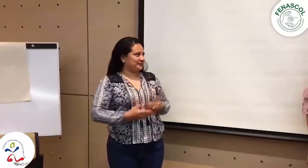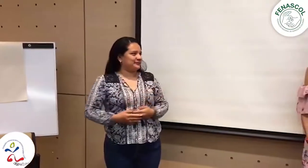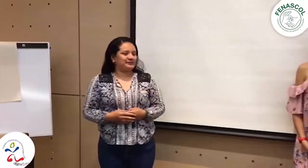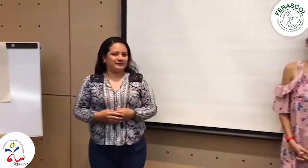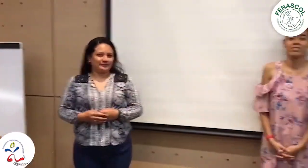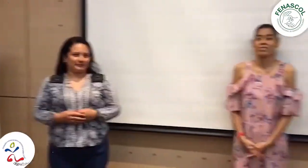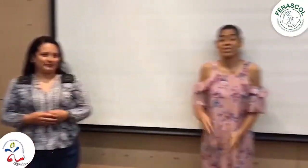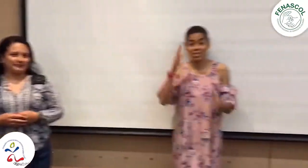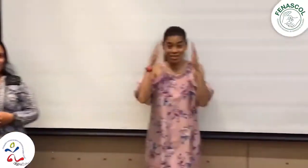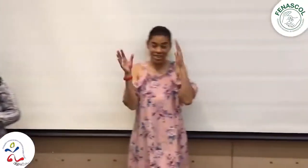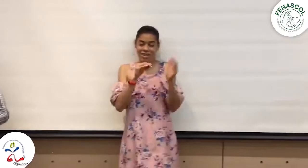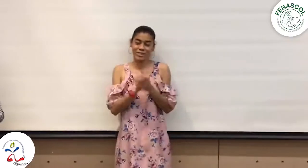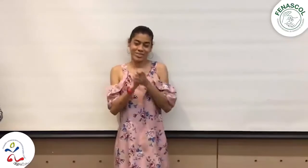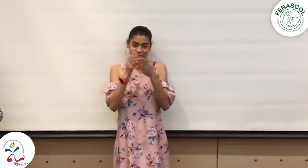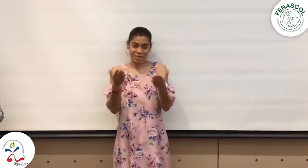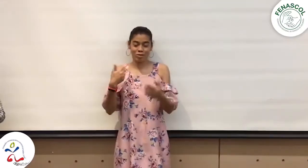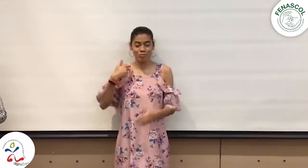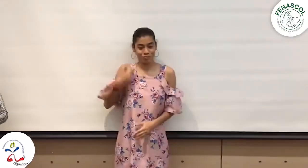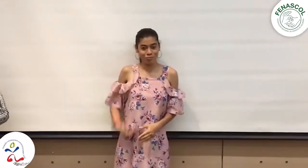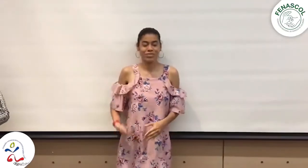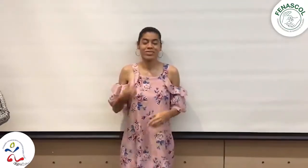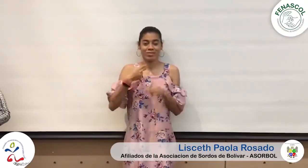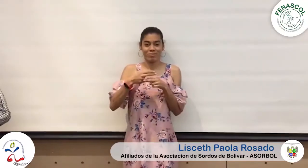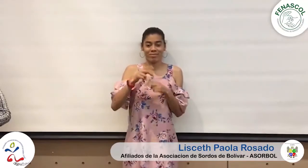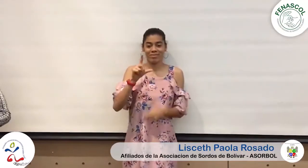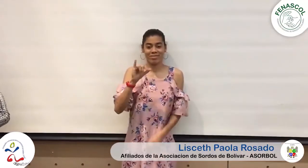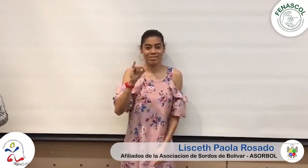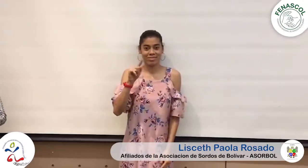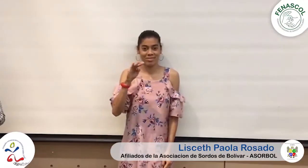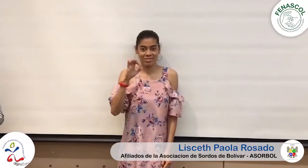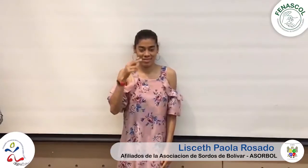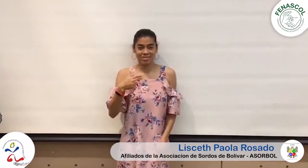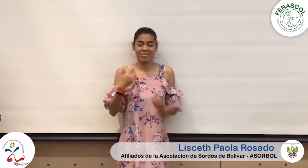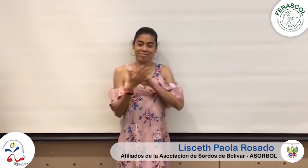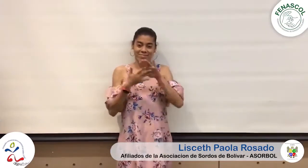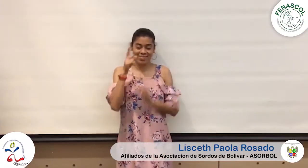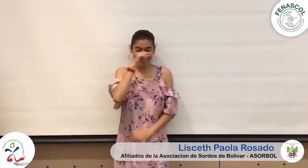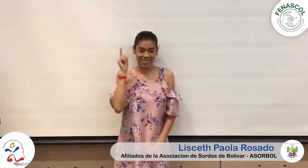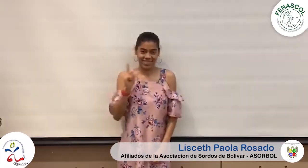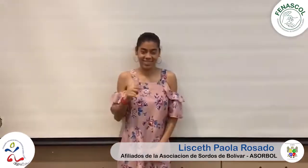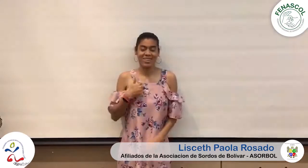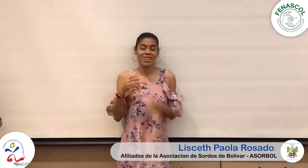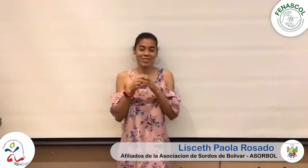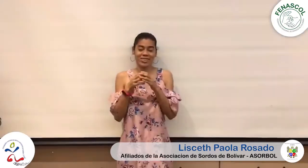Nacional de Juventud de Sorda, es un gusto. Hola, un saludo para todos, mi nombre es Lisset, mi seña es esta.